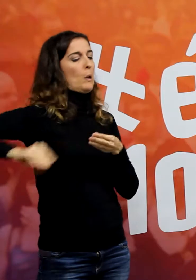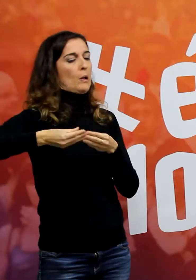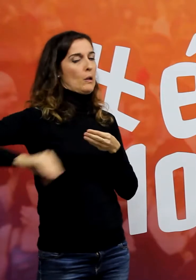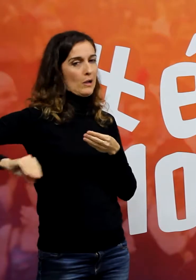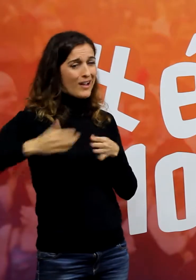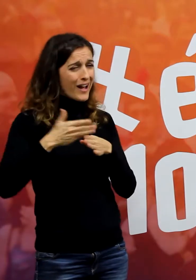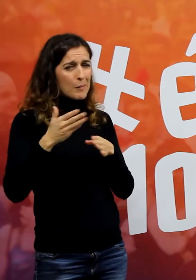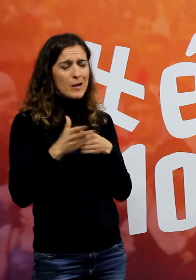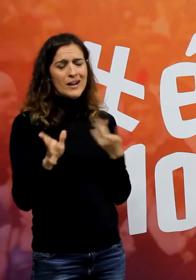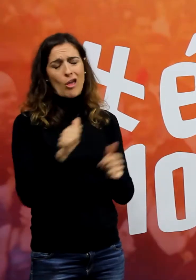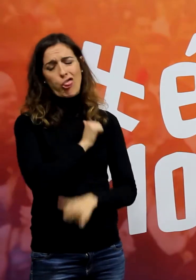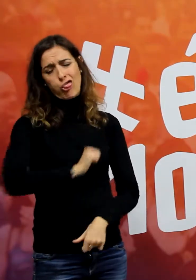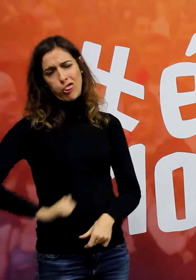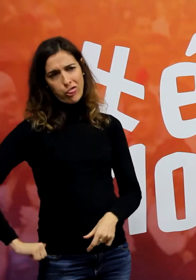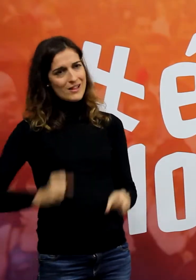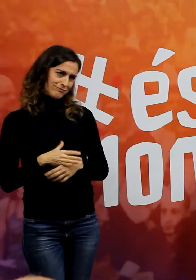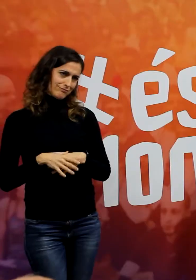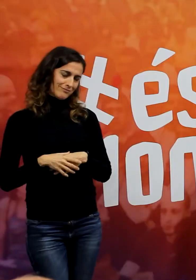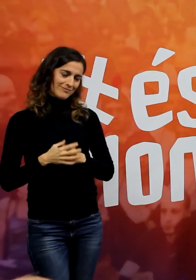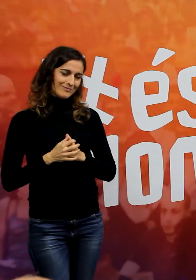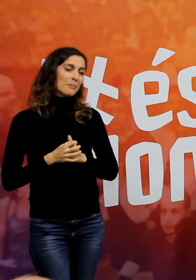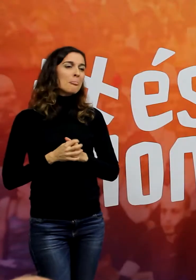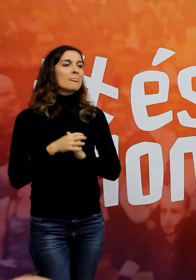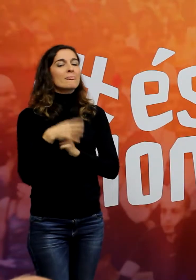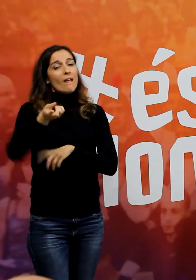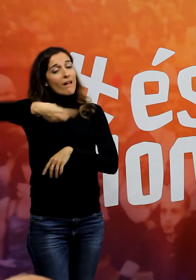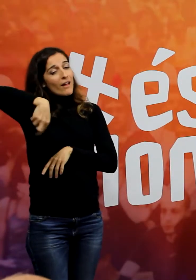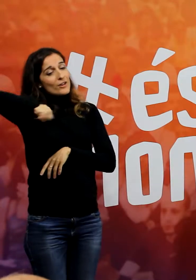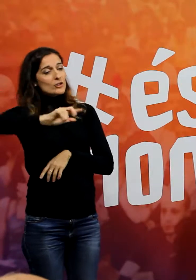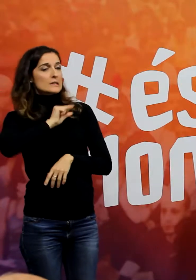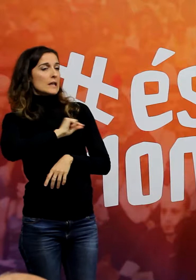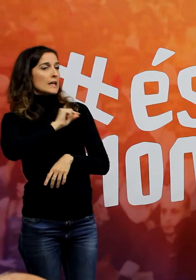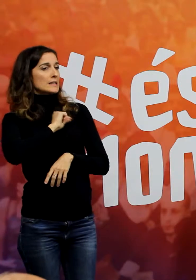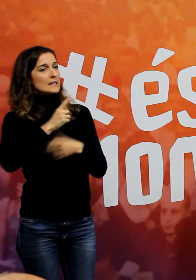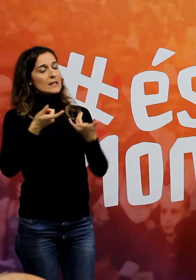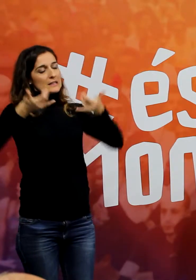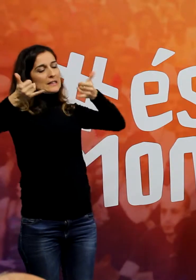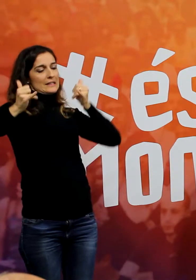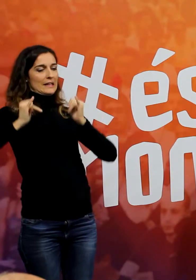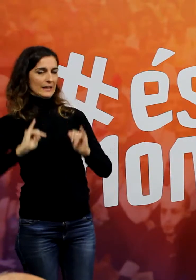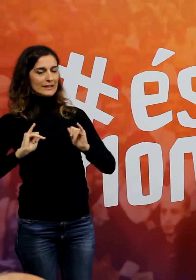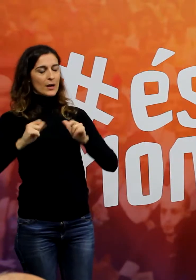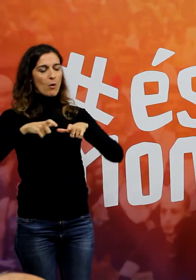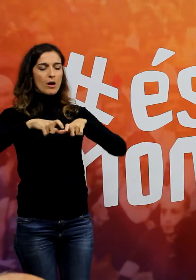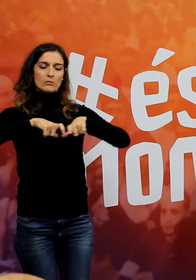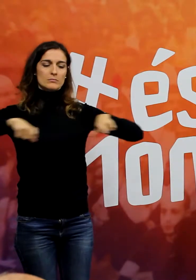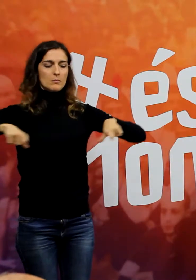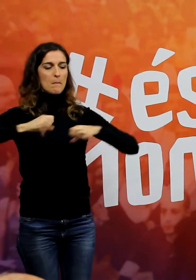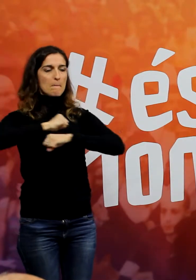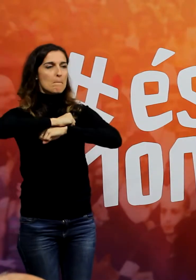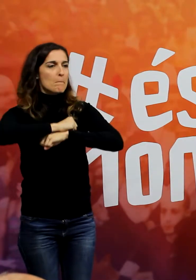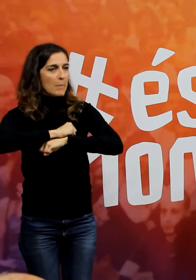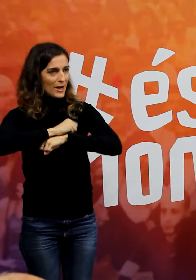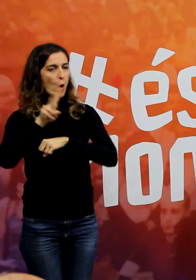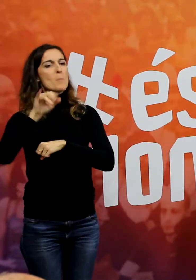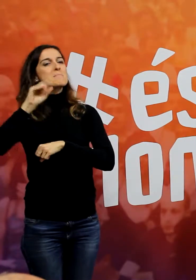eren malfeiners i poc treballadors. Ells que se senten al palco VIP al costat de Florentino Pérez i li paguen mil